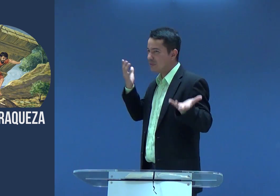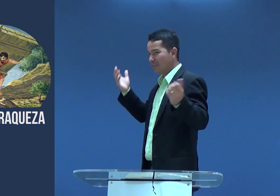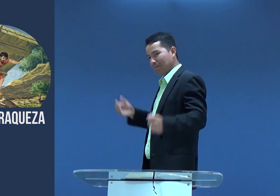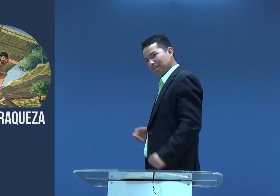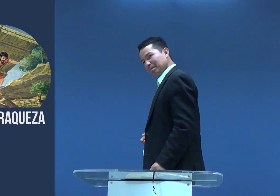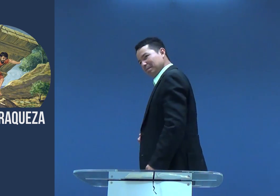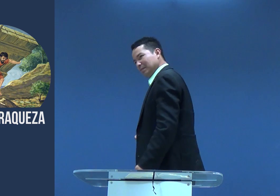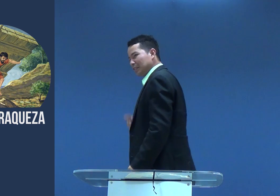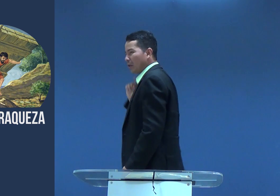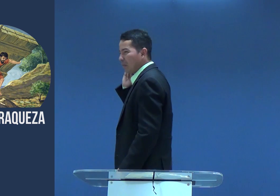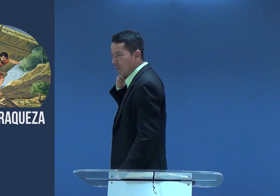pintura,